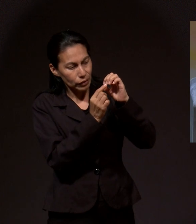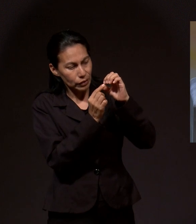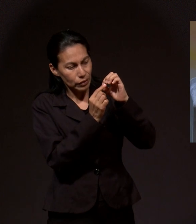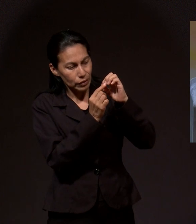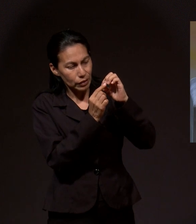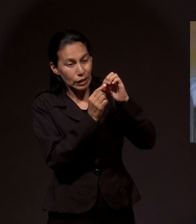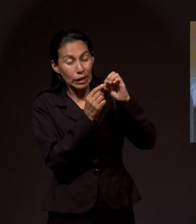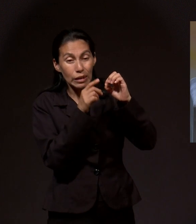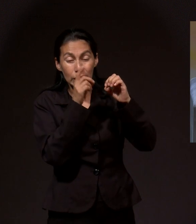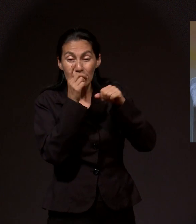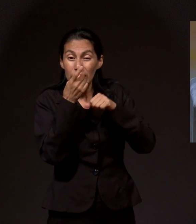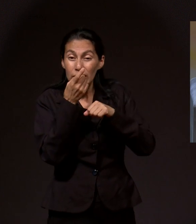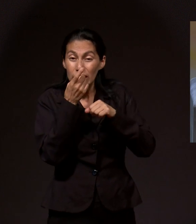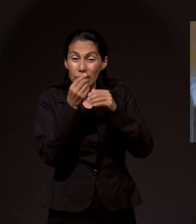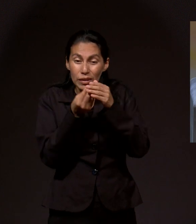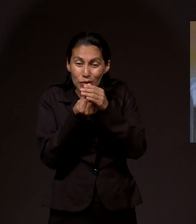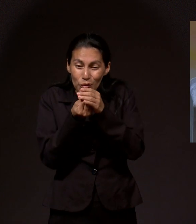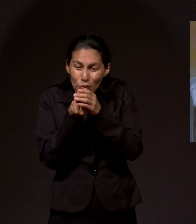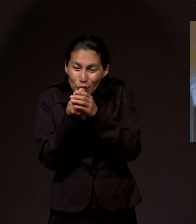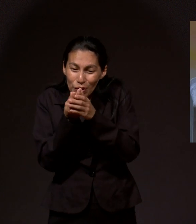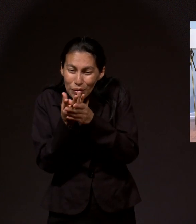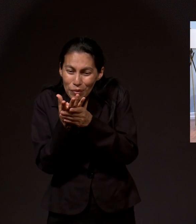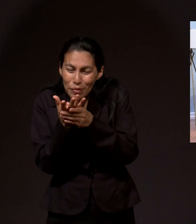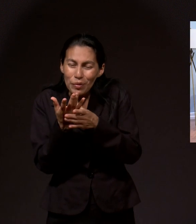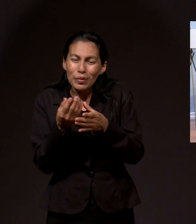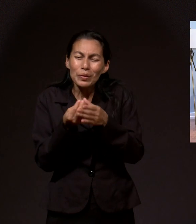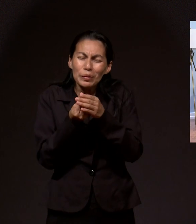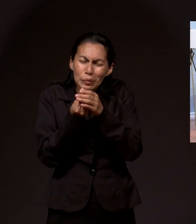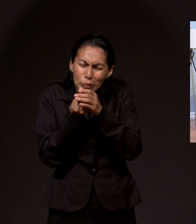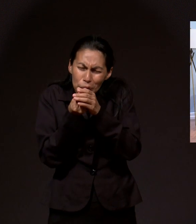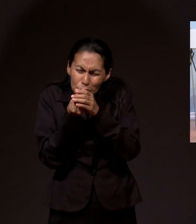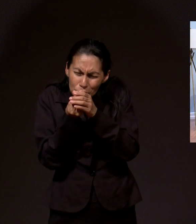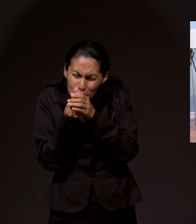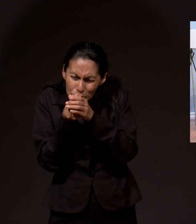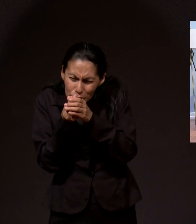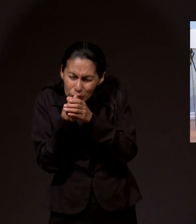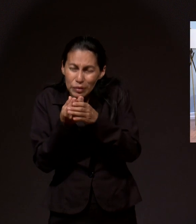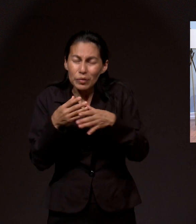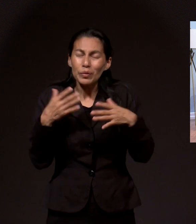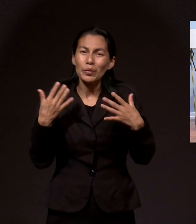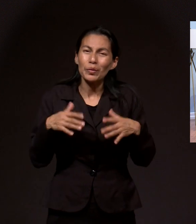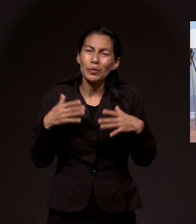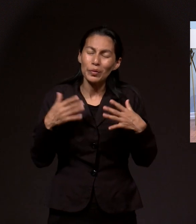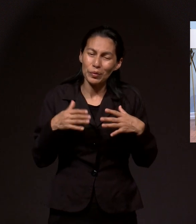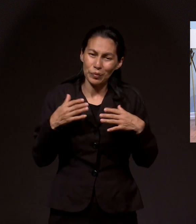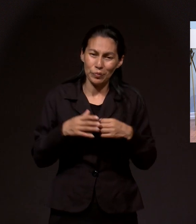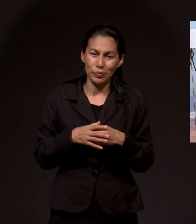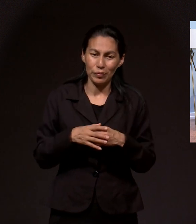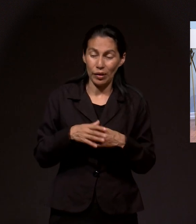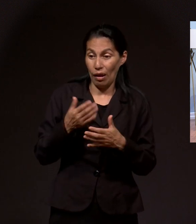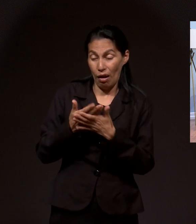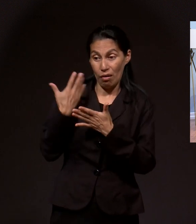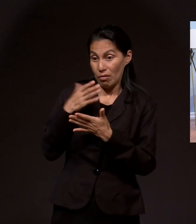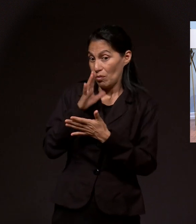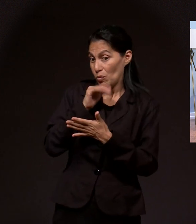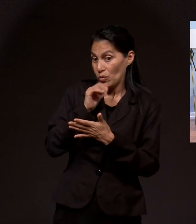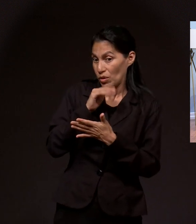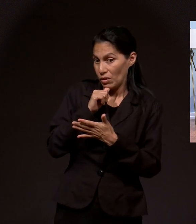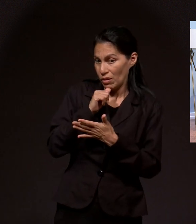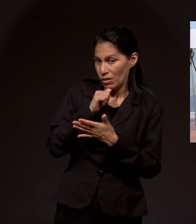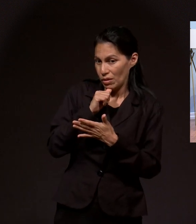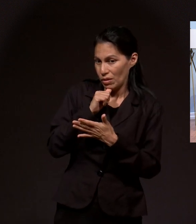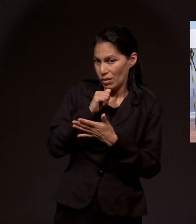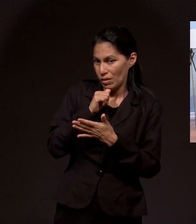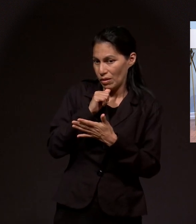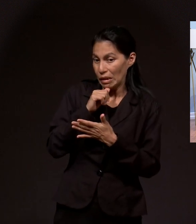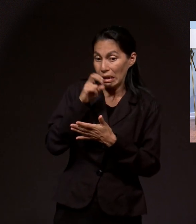entonces era el diente que ya estaba saliendo. ¿El nuevo diente? Sí, el diente que no